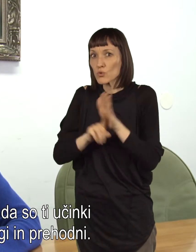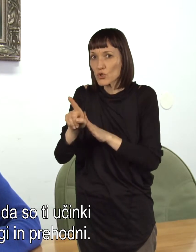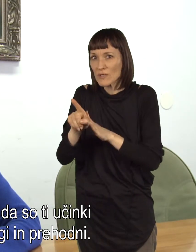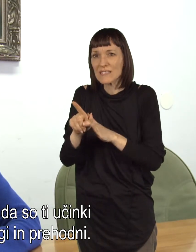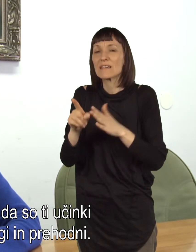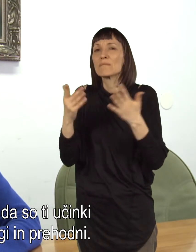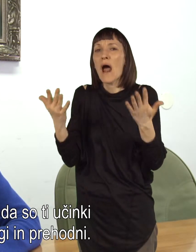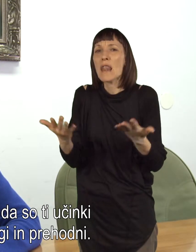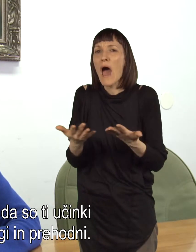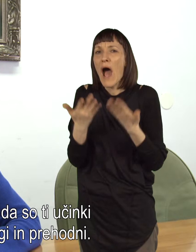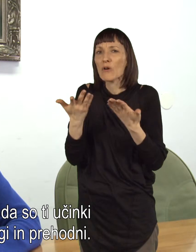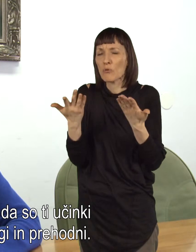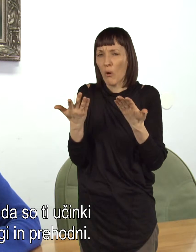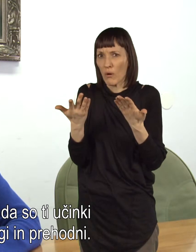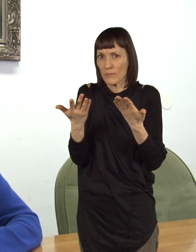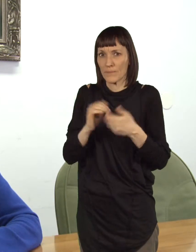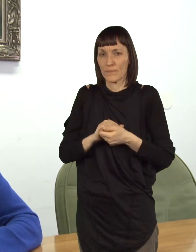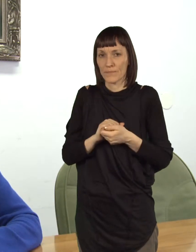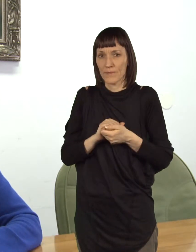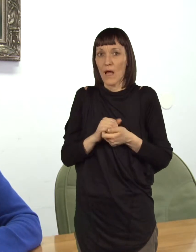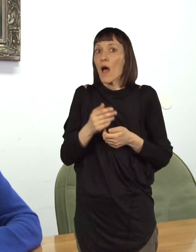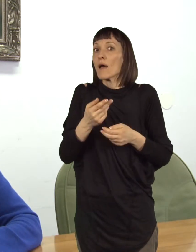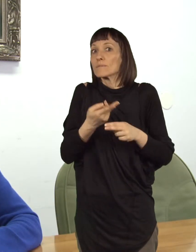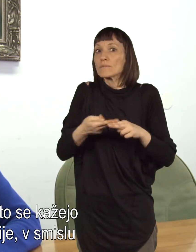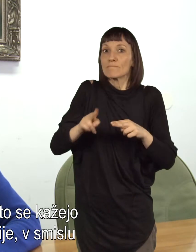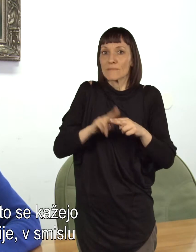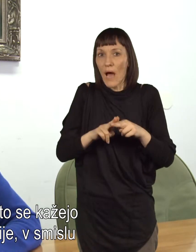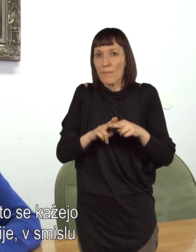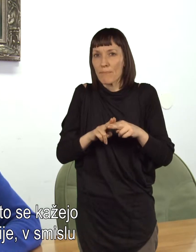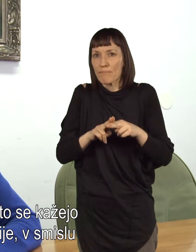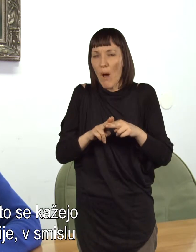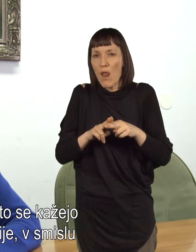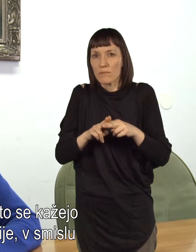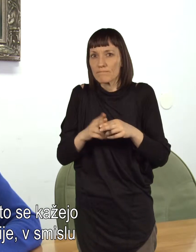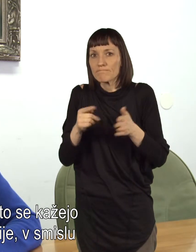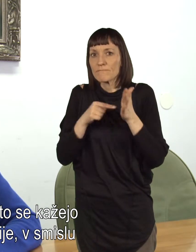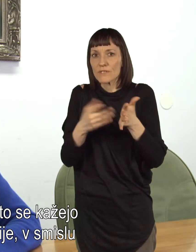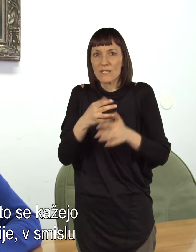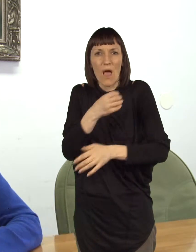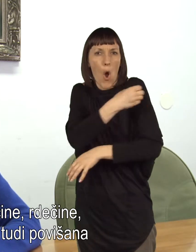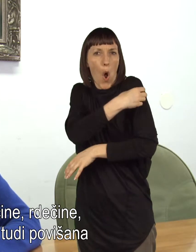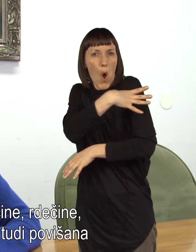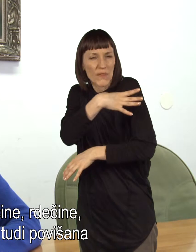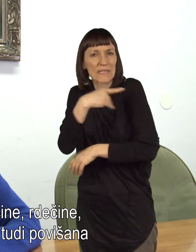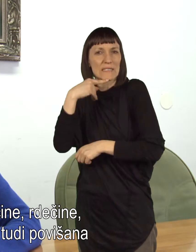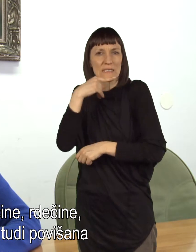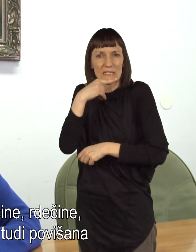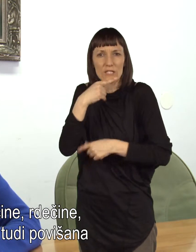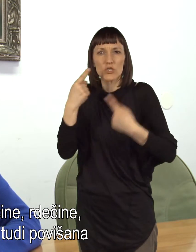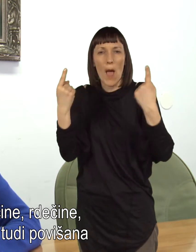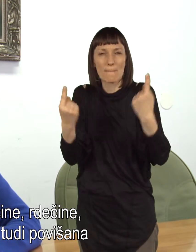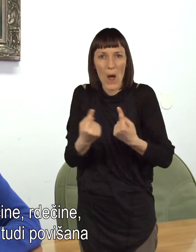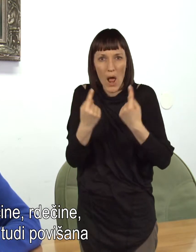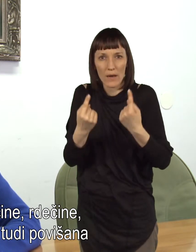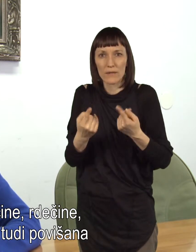učinki večinoma v veliki večini blagi in prehodni. Najbolj pogosto se pojavljajo lokalne reakcije v smislu otekline, bolečine,